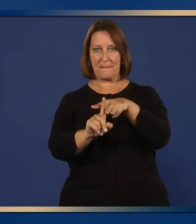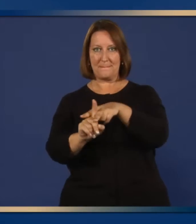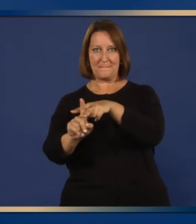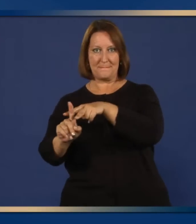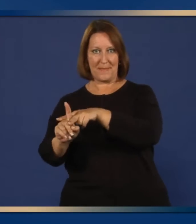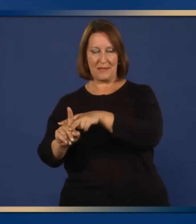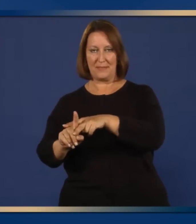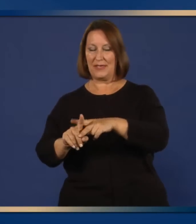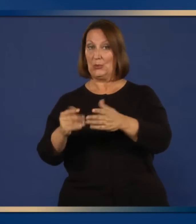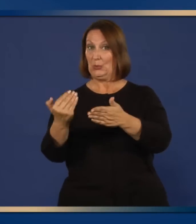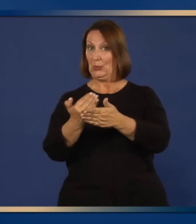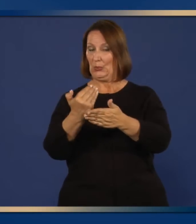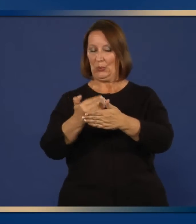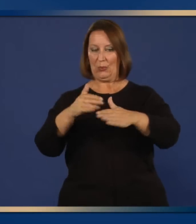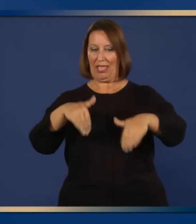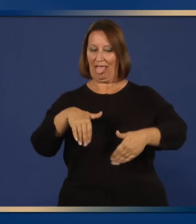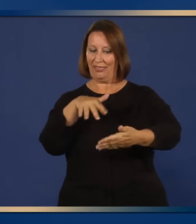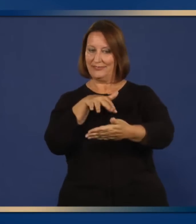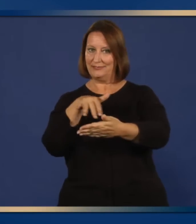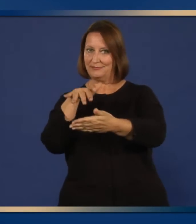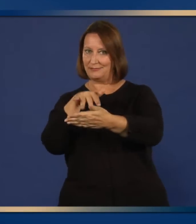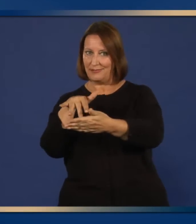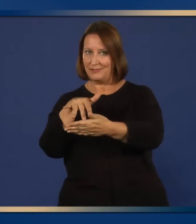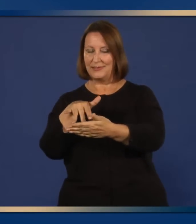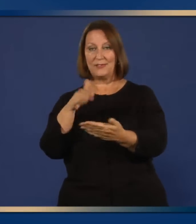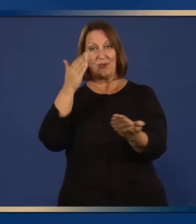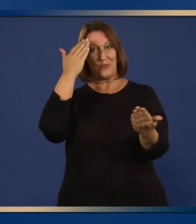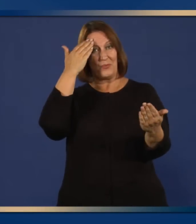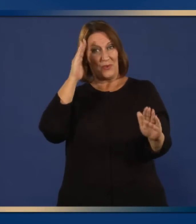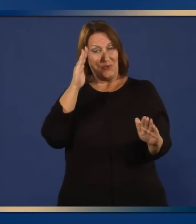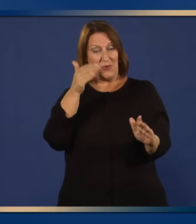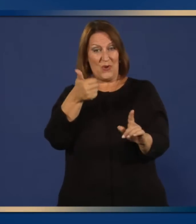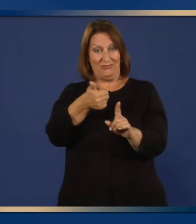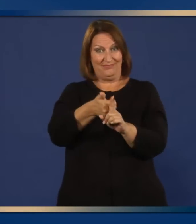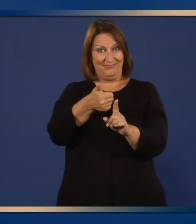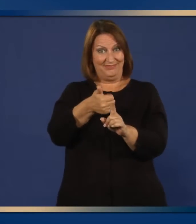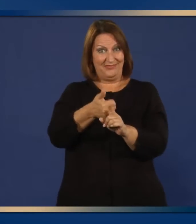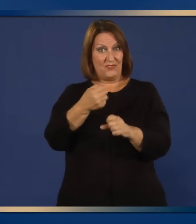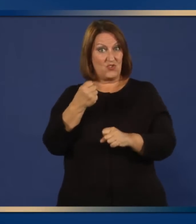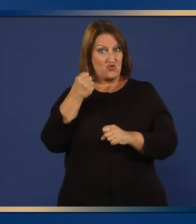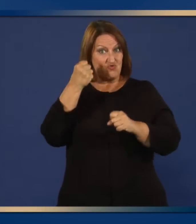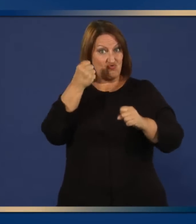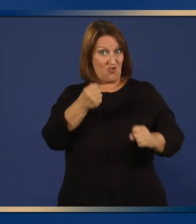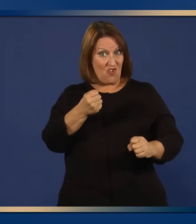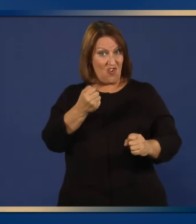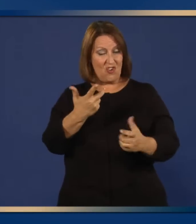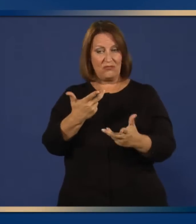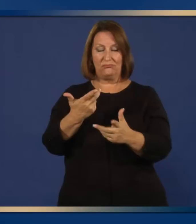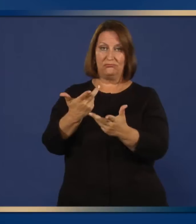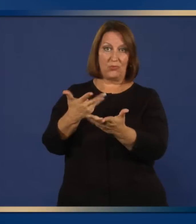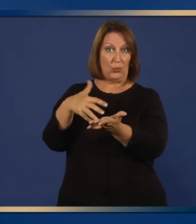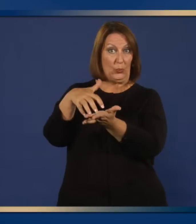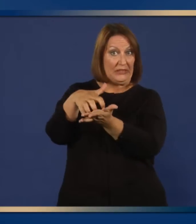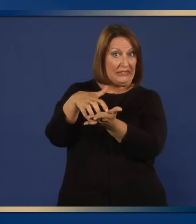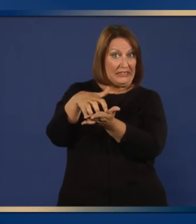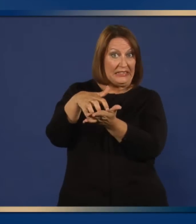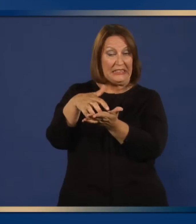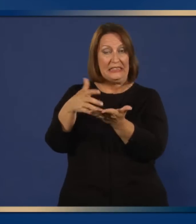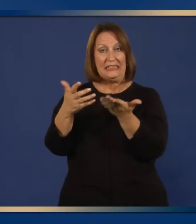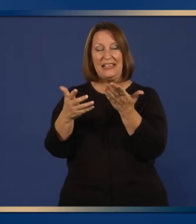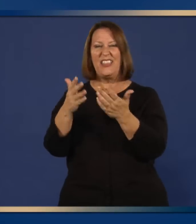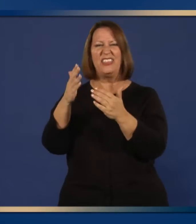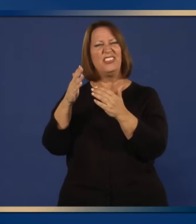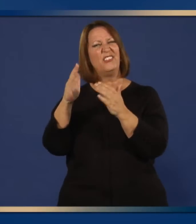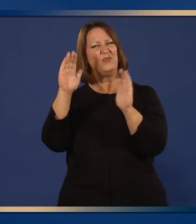Dado que el virus de la nueva gripe no se han visto anteriormente que el virus puede ser más potente